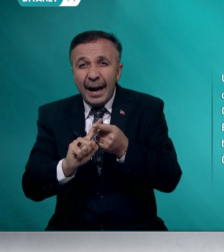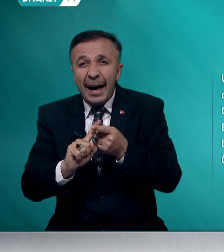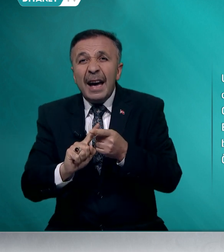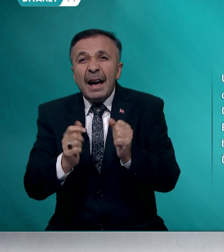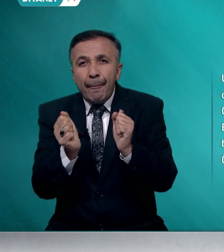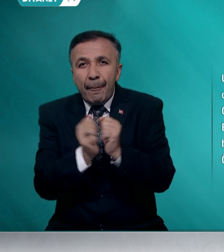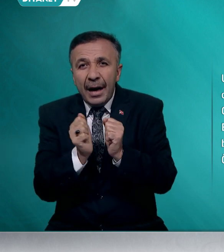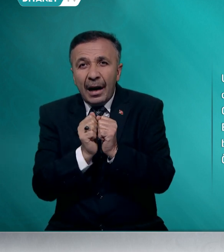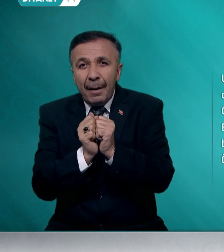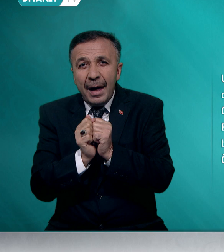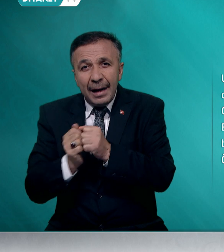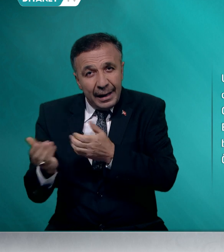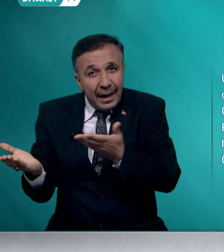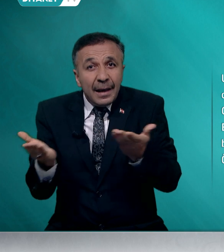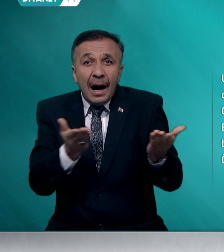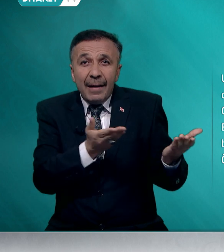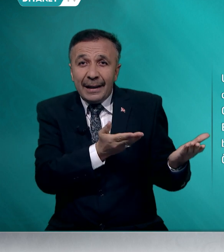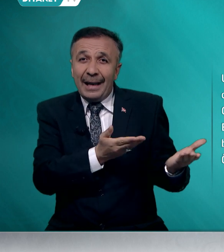beraberliğe davet eder.